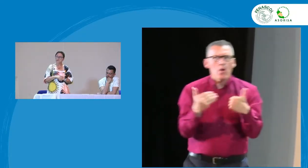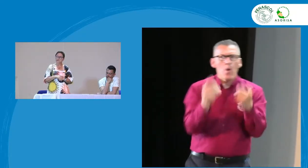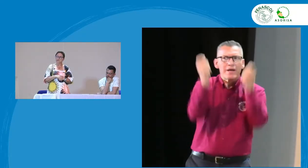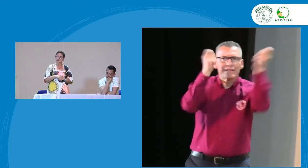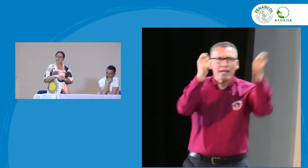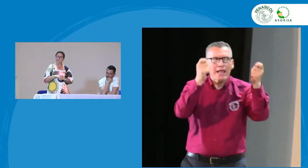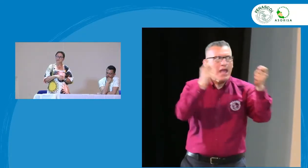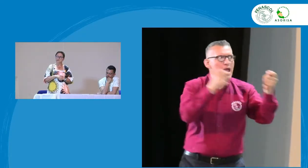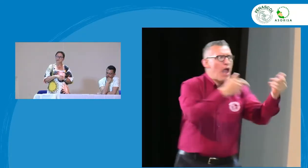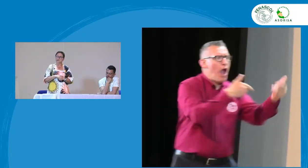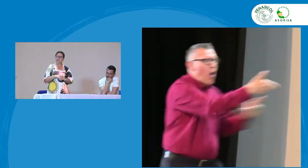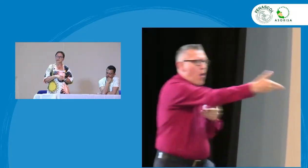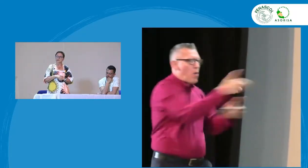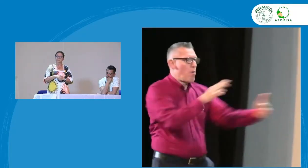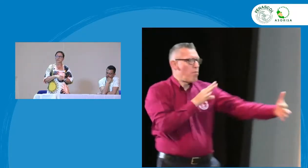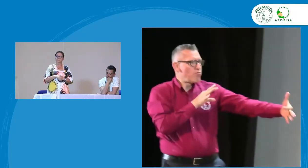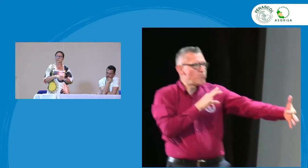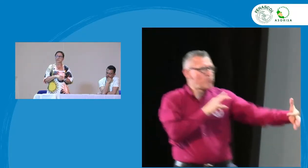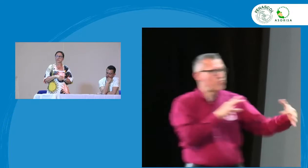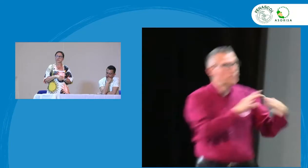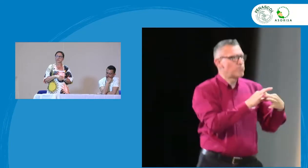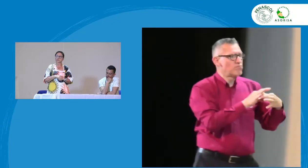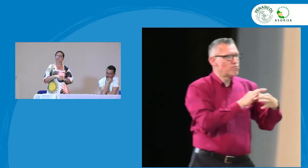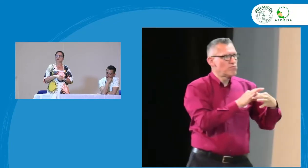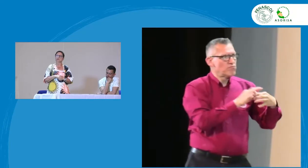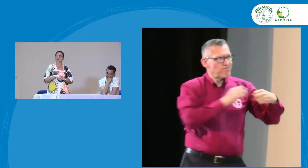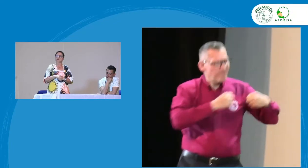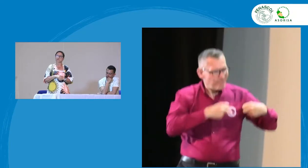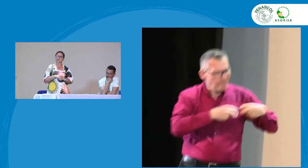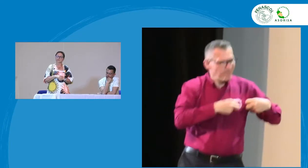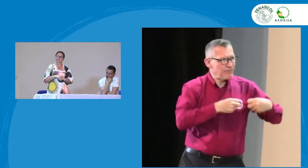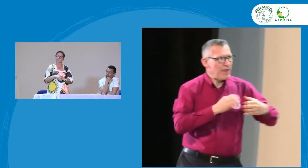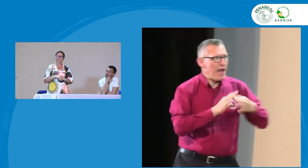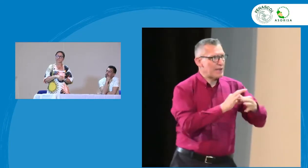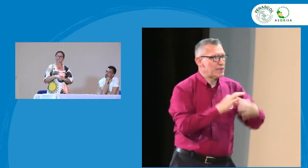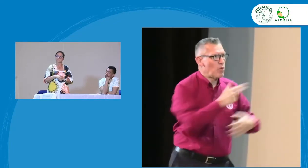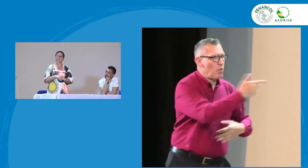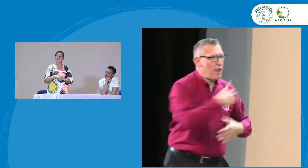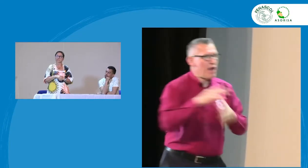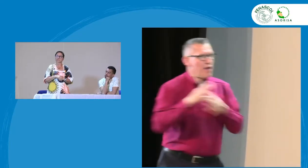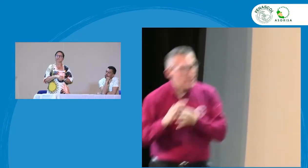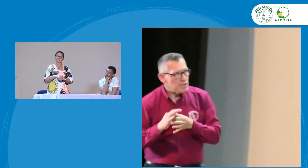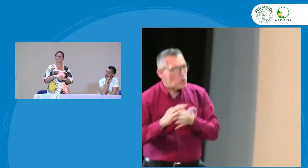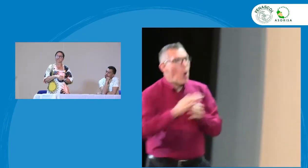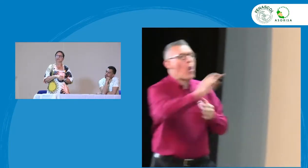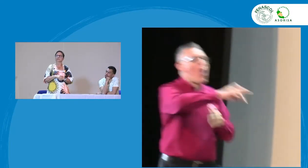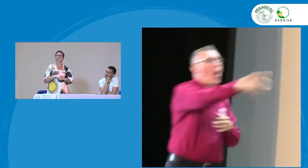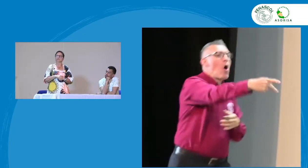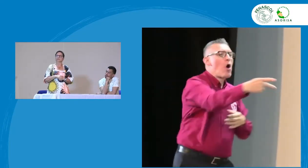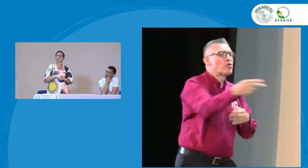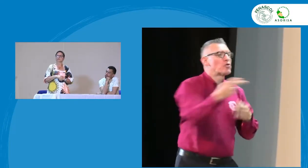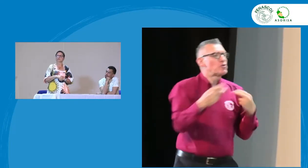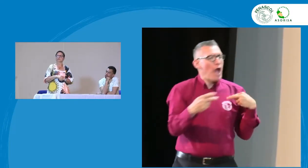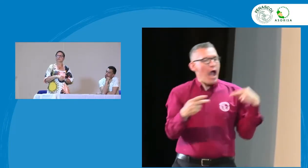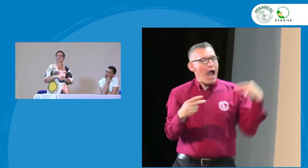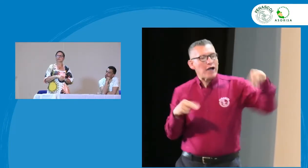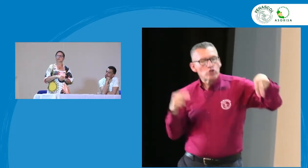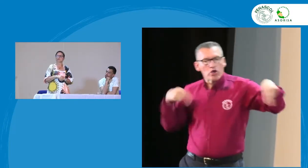tipo de incidencia de abogacía que se busque una estrategia de trabajo mancomunado hacer esa sinergia entre